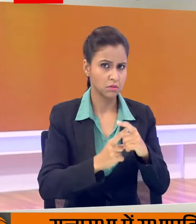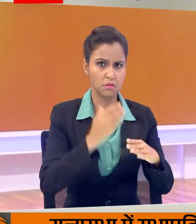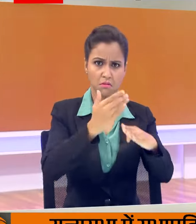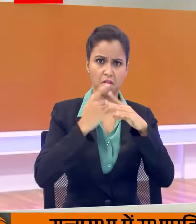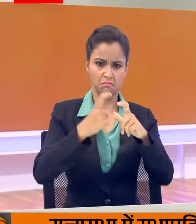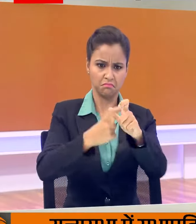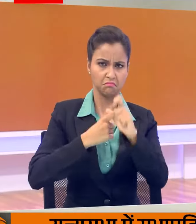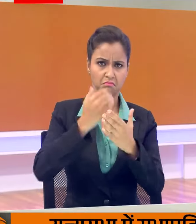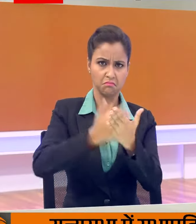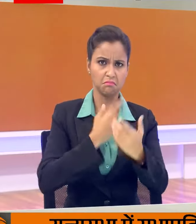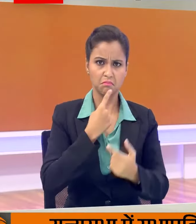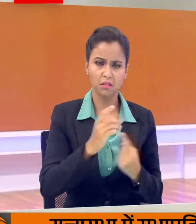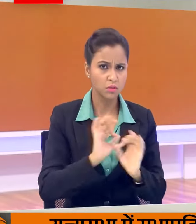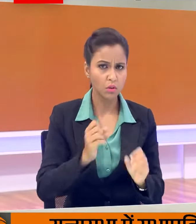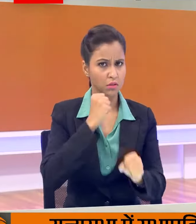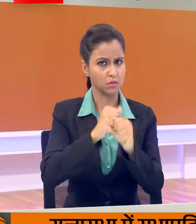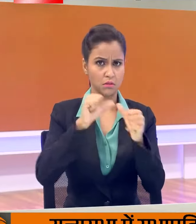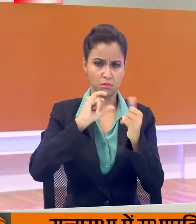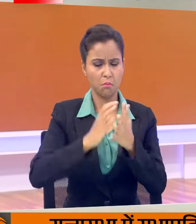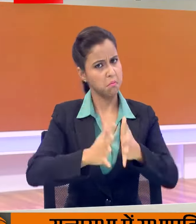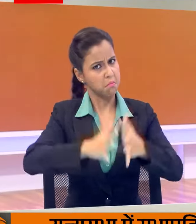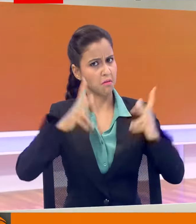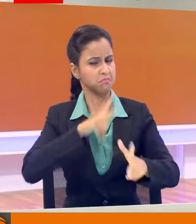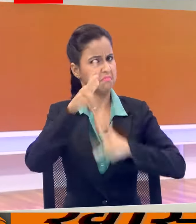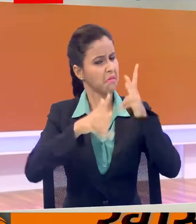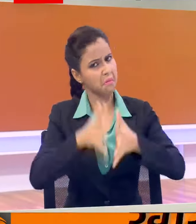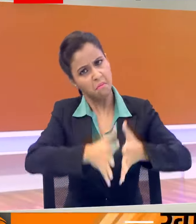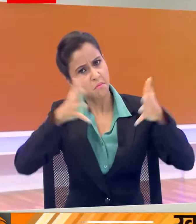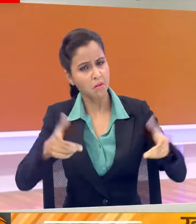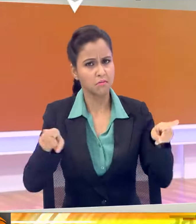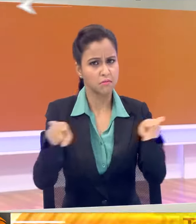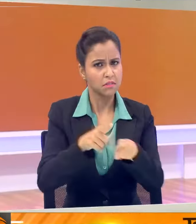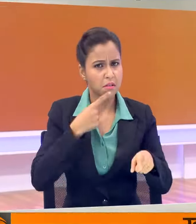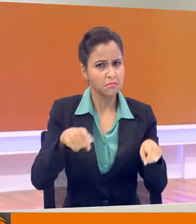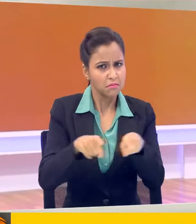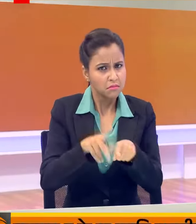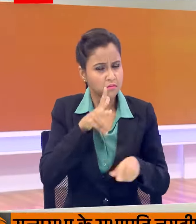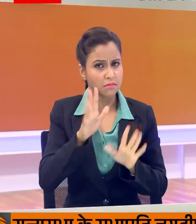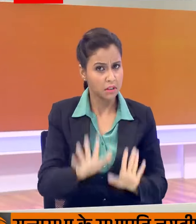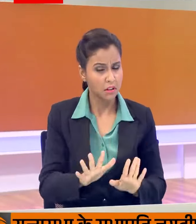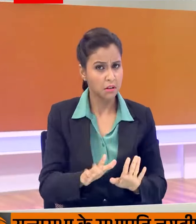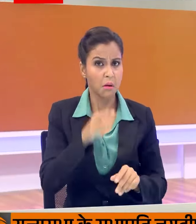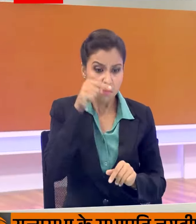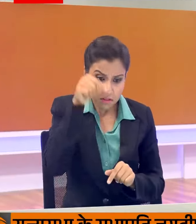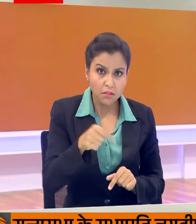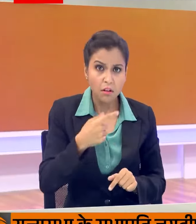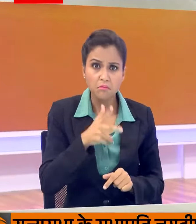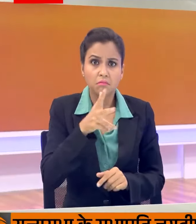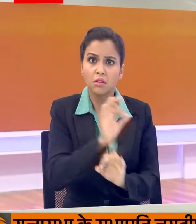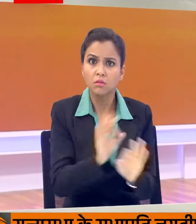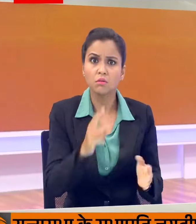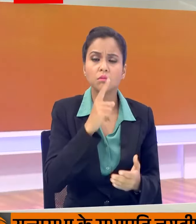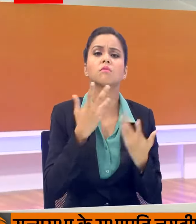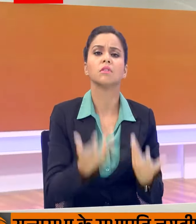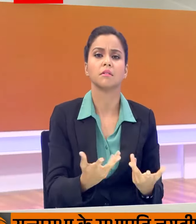गाउसा को लेकिन आप बड़ी बड़ी बाते करते थे यहां पर आकर आप नहीं करते हूं